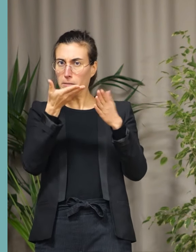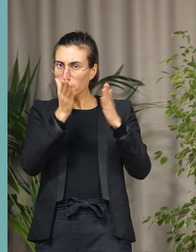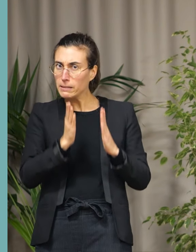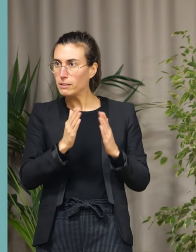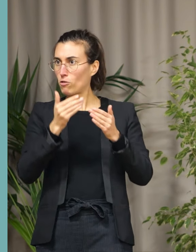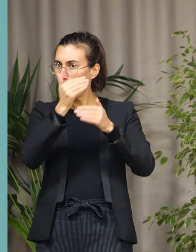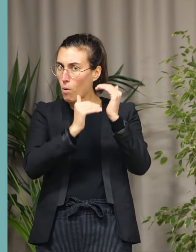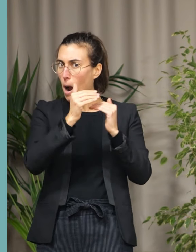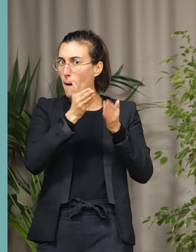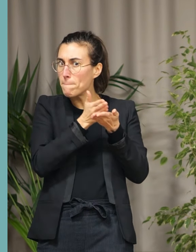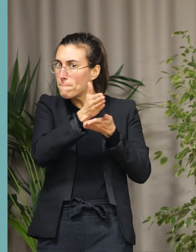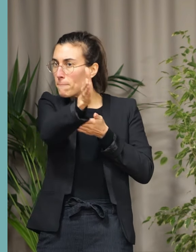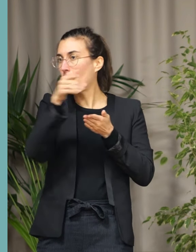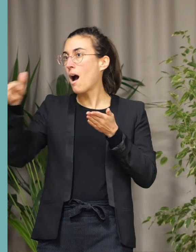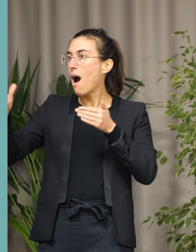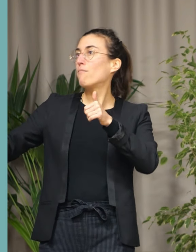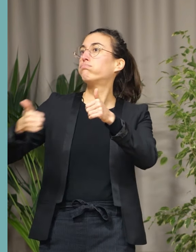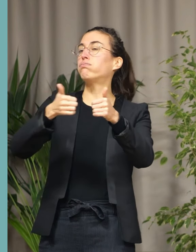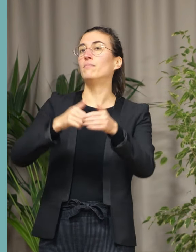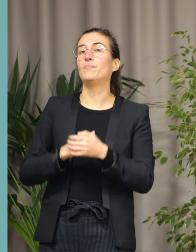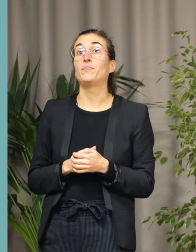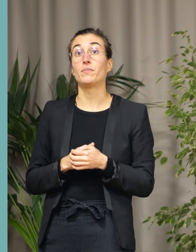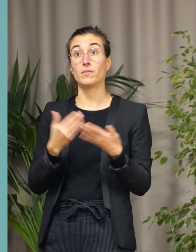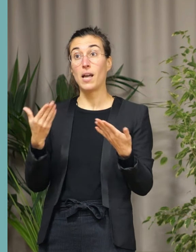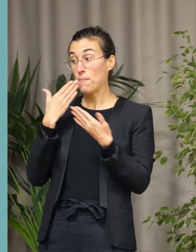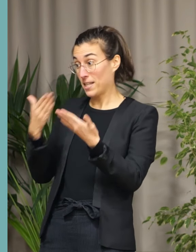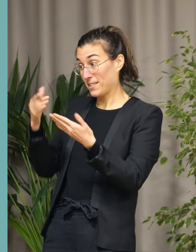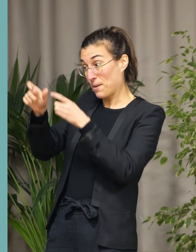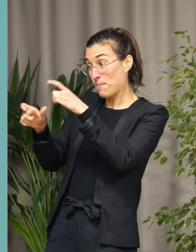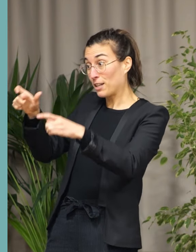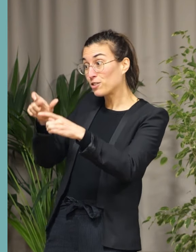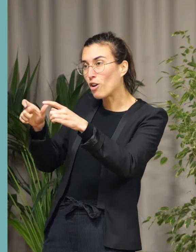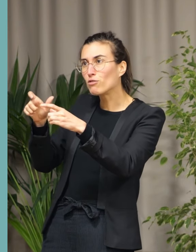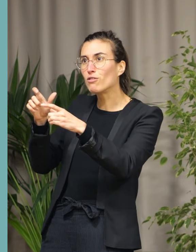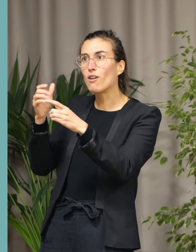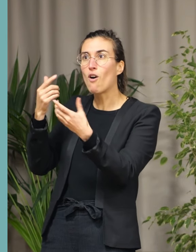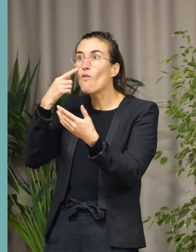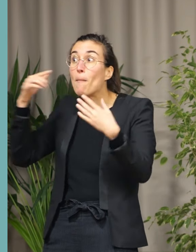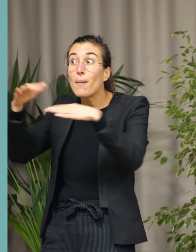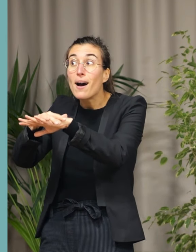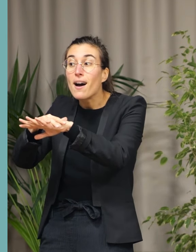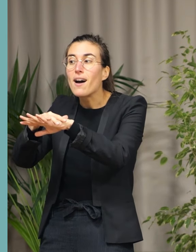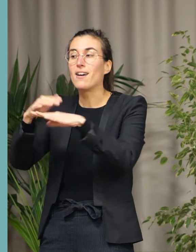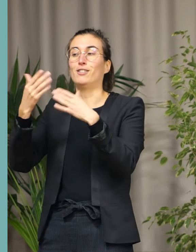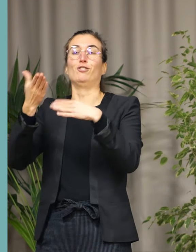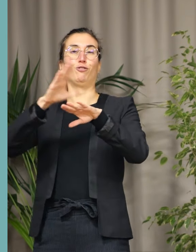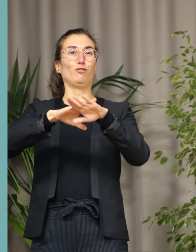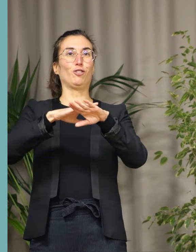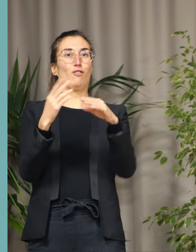Merci à tous ceux qui restent dans l'ombre et qui œuvrent tous les jours au bon fonctionnement de notre commune.